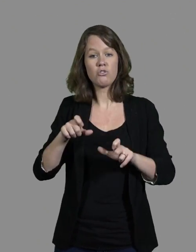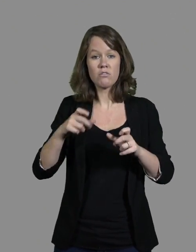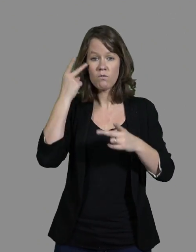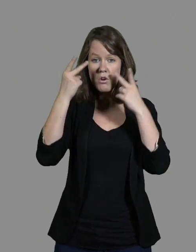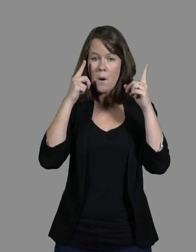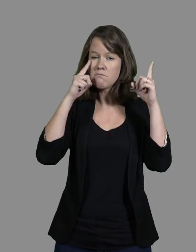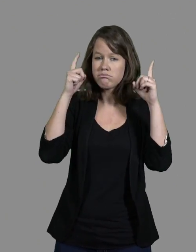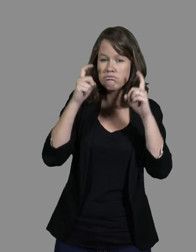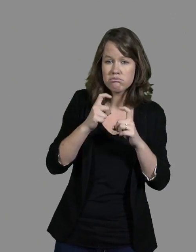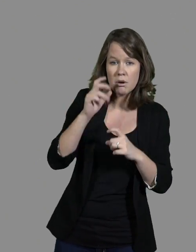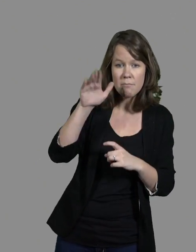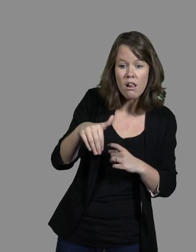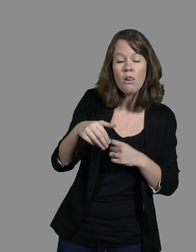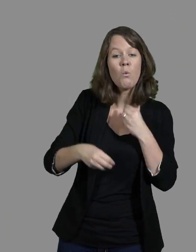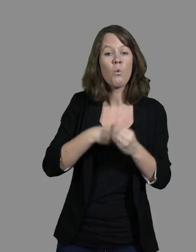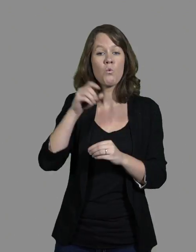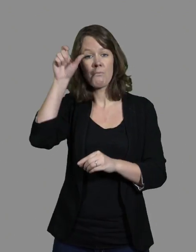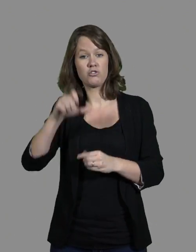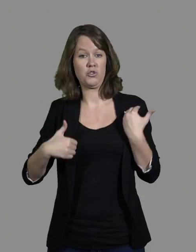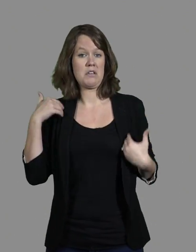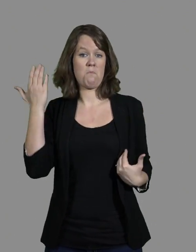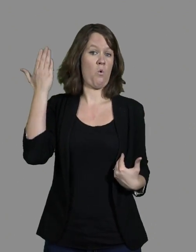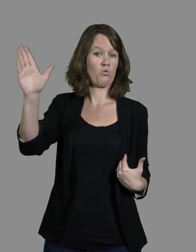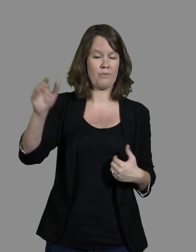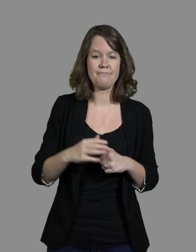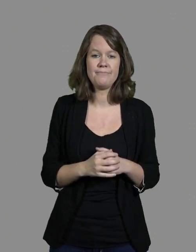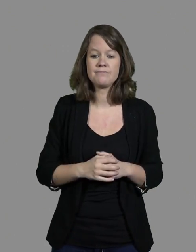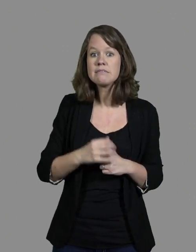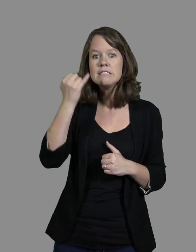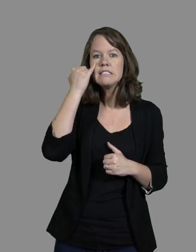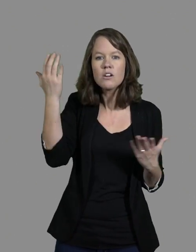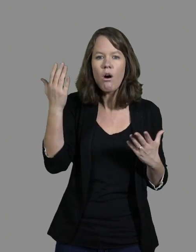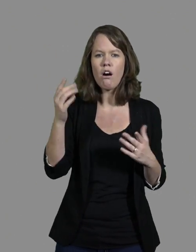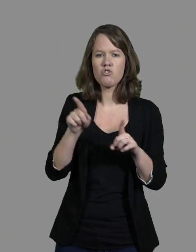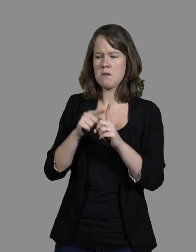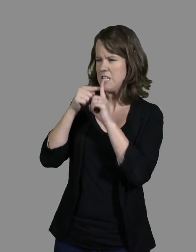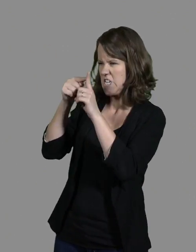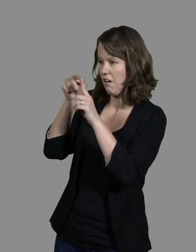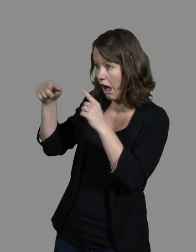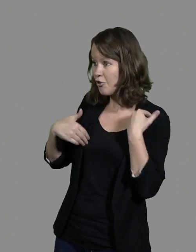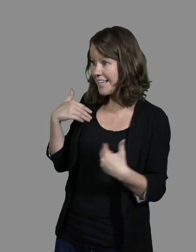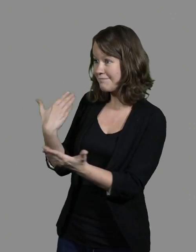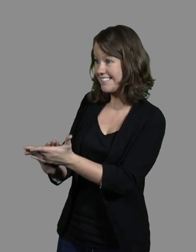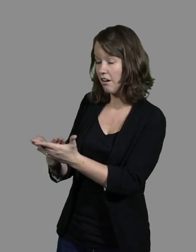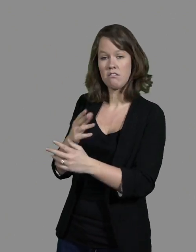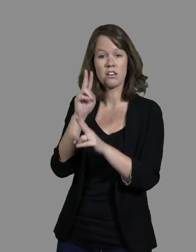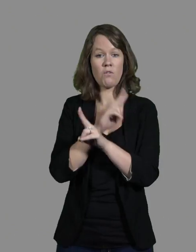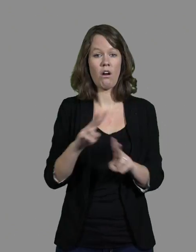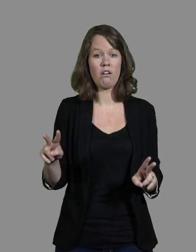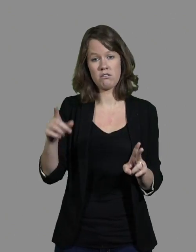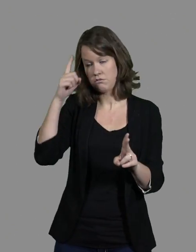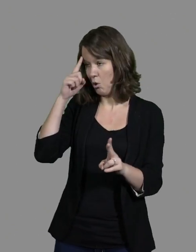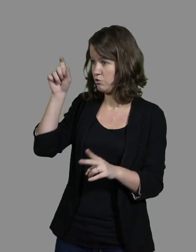L'idée, c'est de ne pas focaliser sur le handicap ou quoi que ce soit. C'est on est là, on échange. En fait, pour